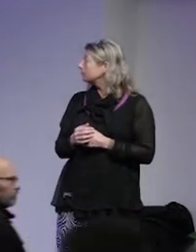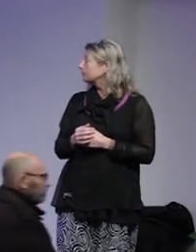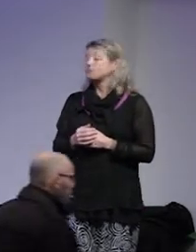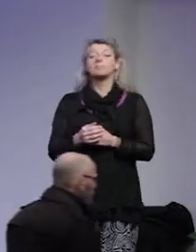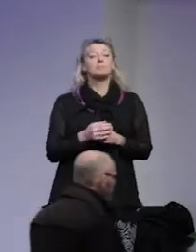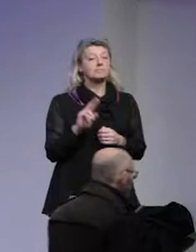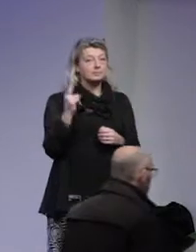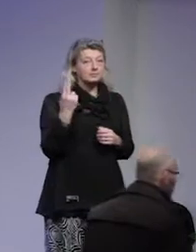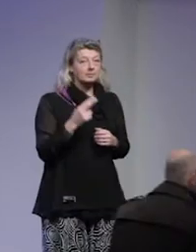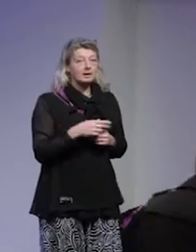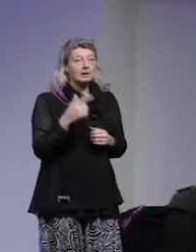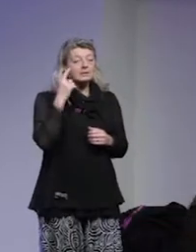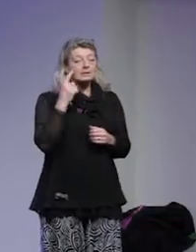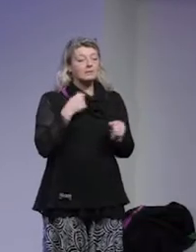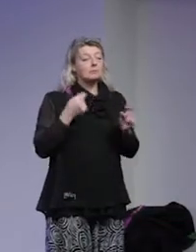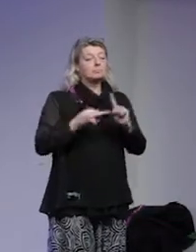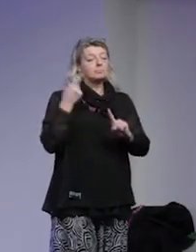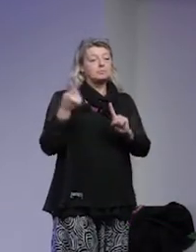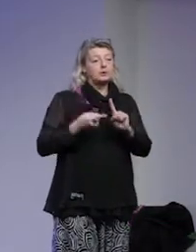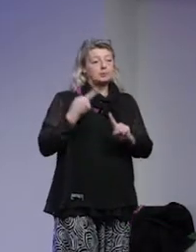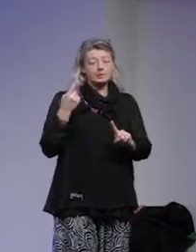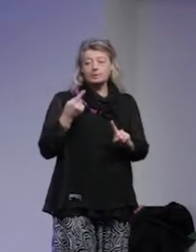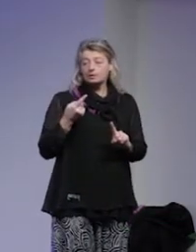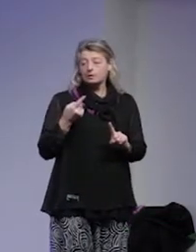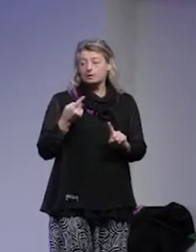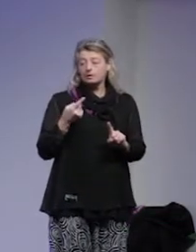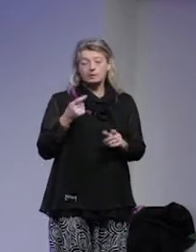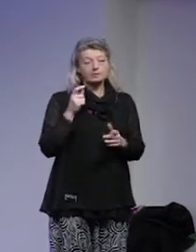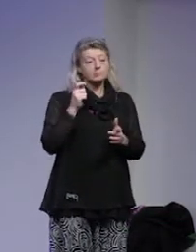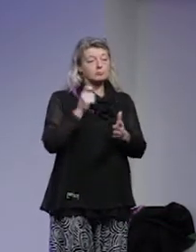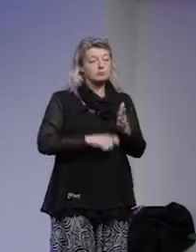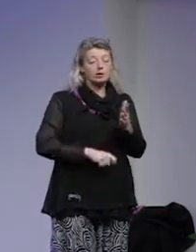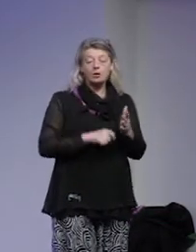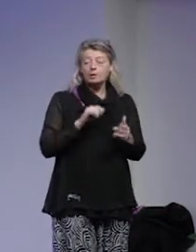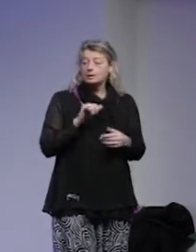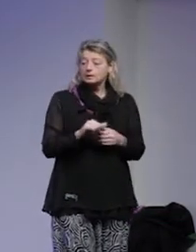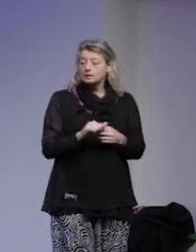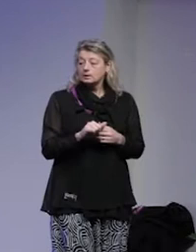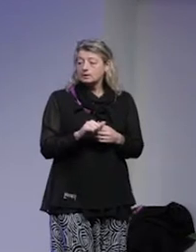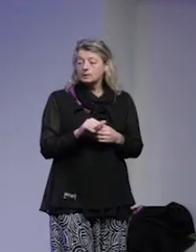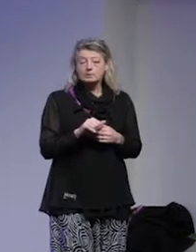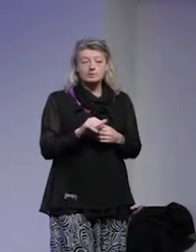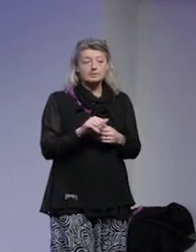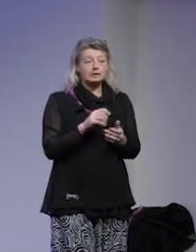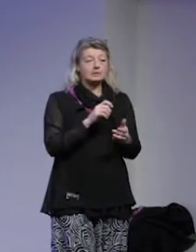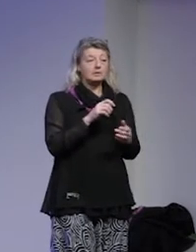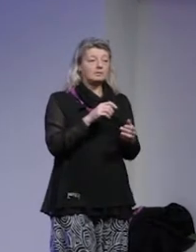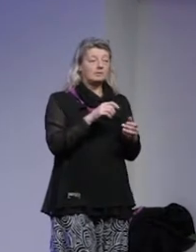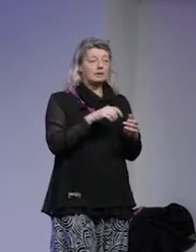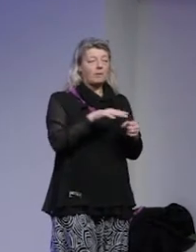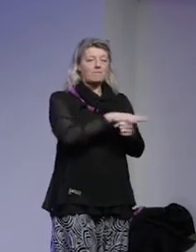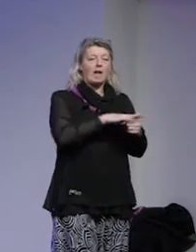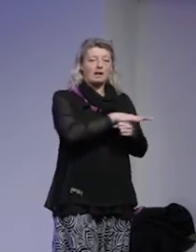Där, ja. Jag tänkte att vi inleder med att ta avstamp i emperin i fältet här.